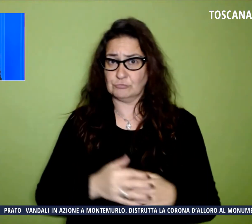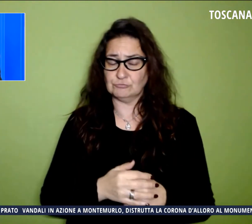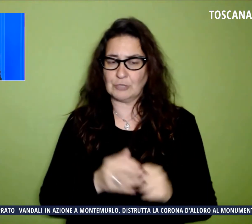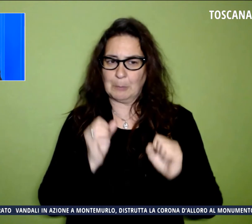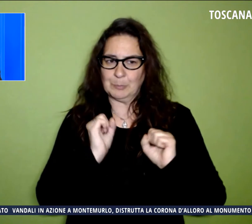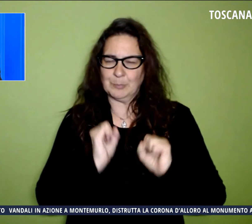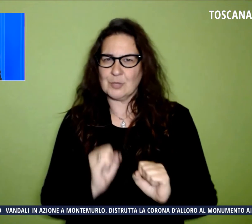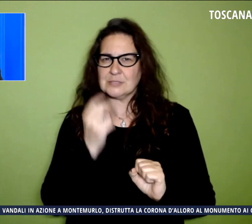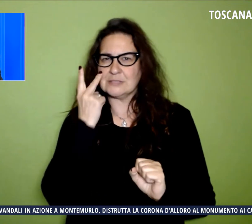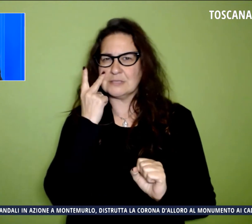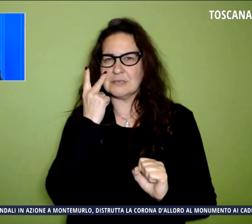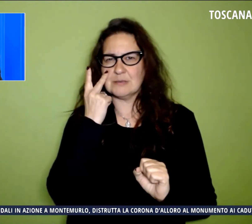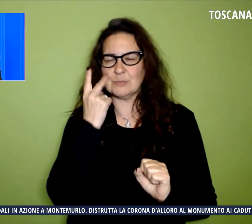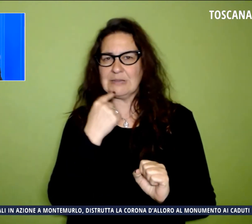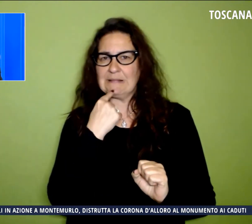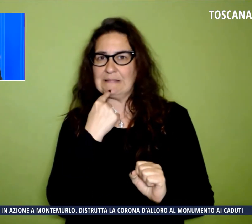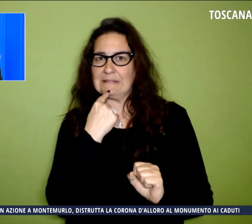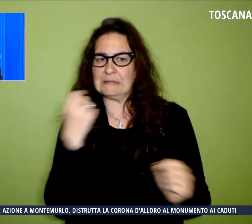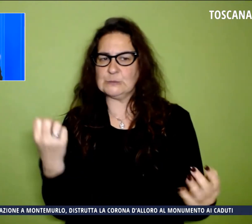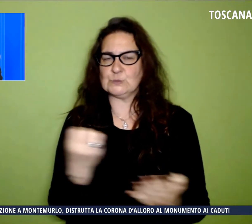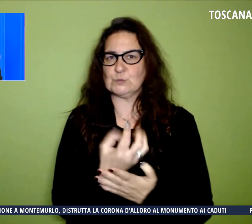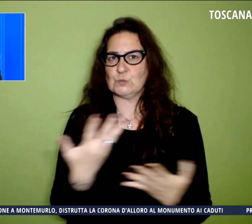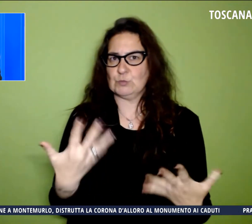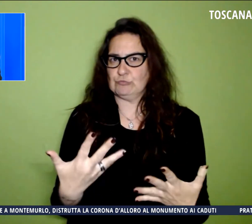ricostruire l'aggressione.